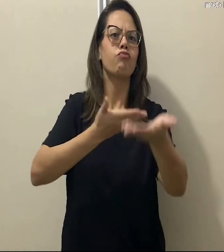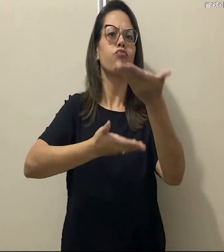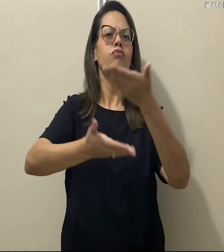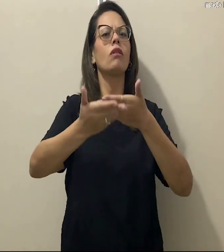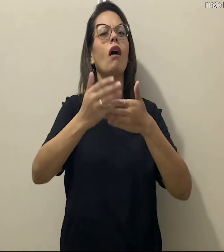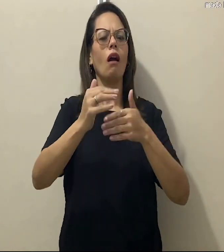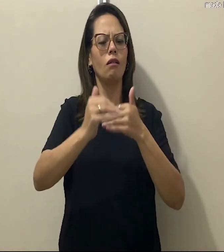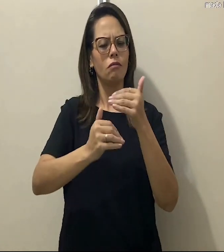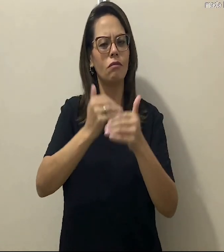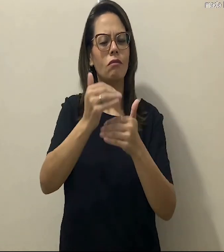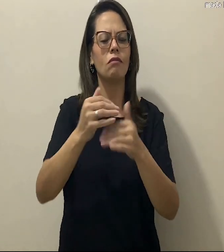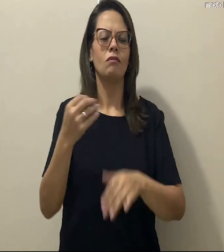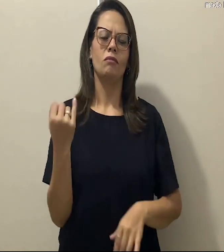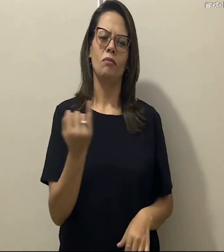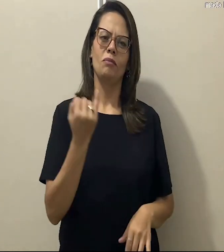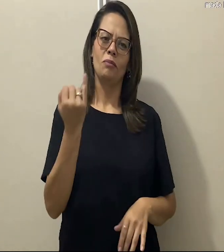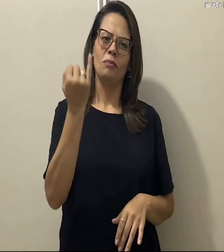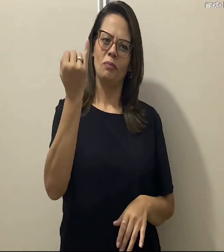vocês me ensinam e esse é um processo fundamental.